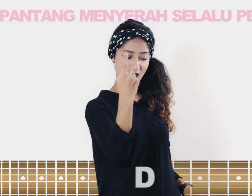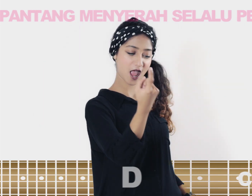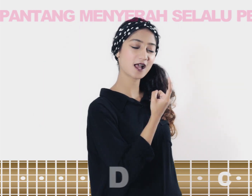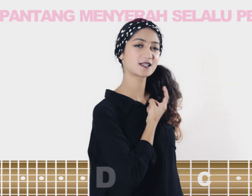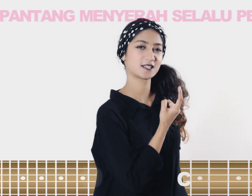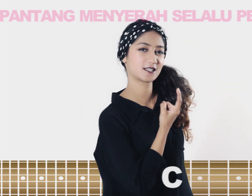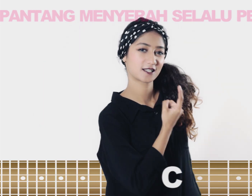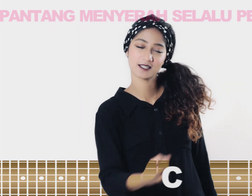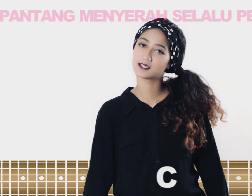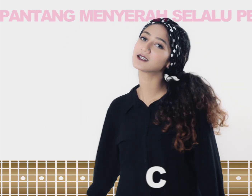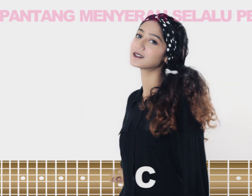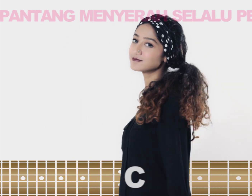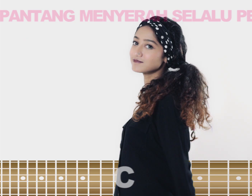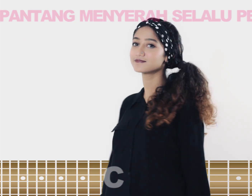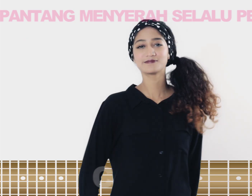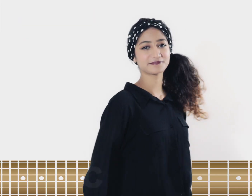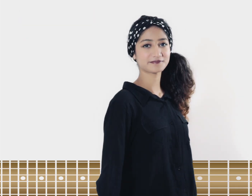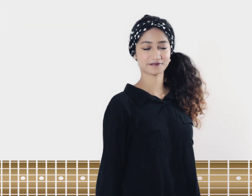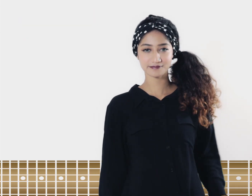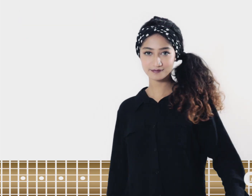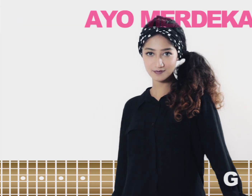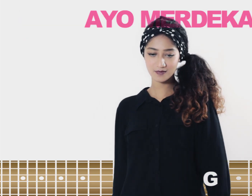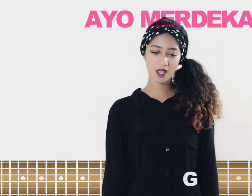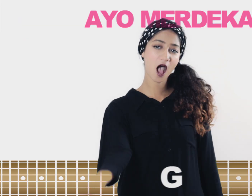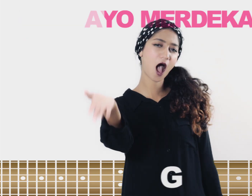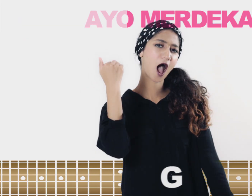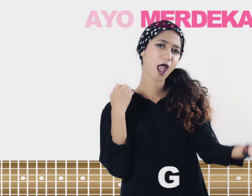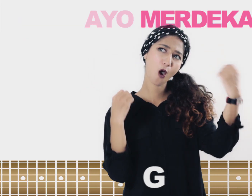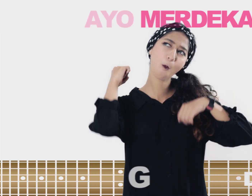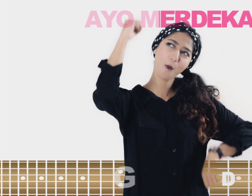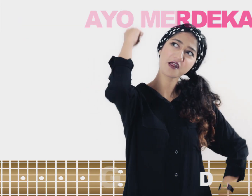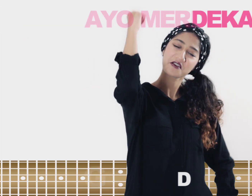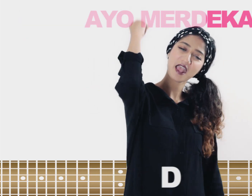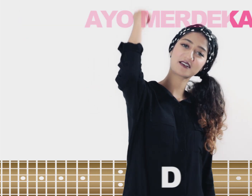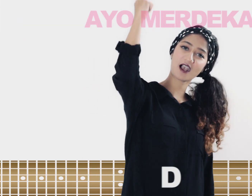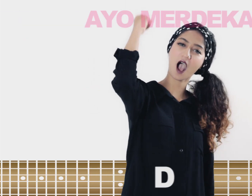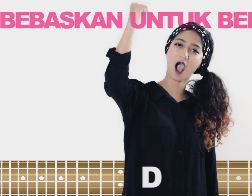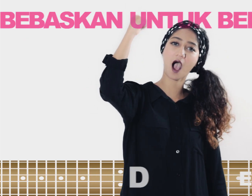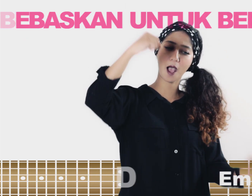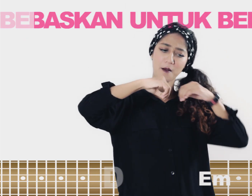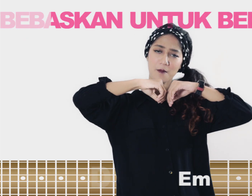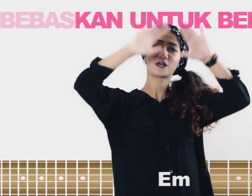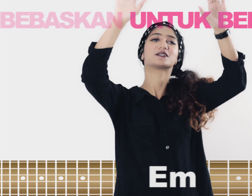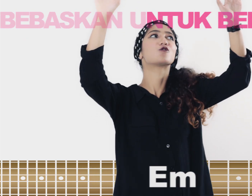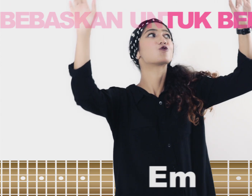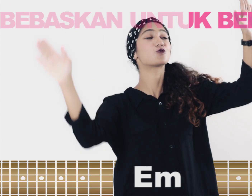Suka cinta Ayo merdeka Lebatkan untuk